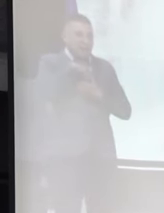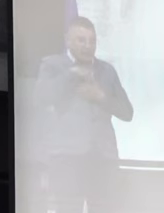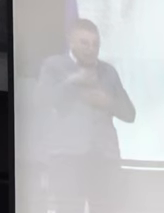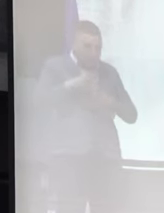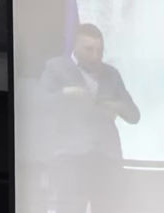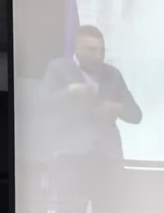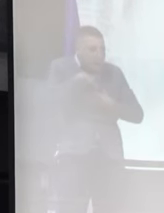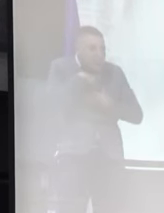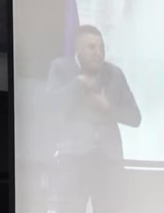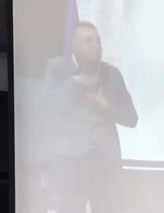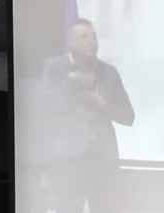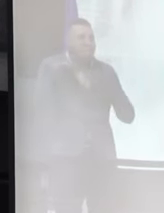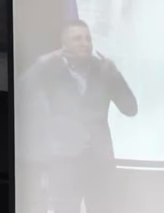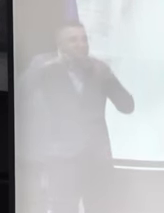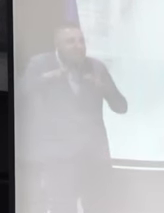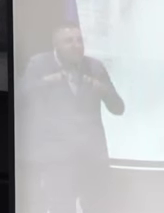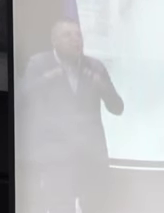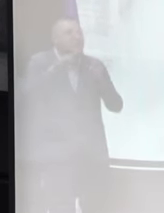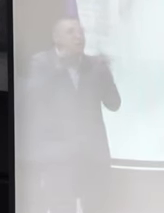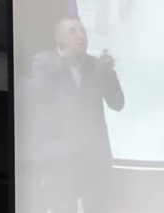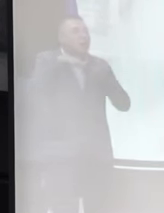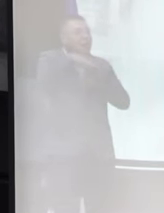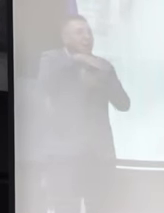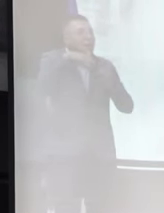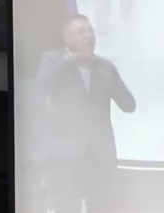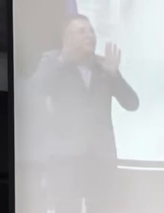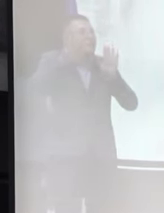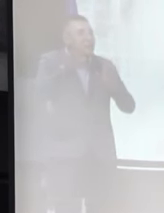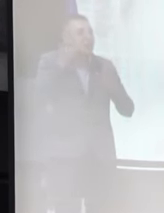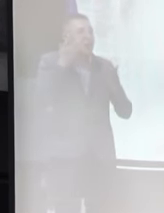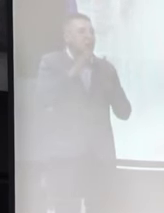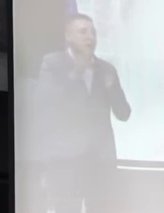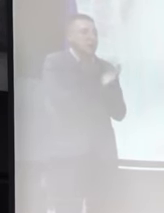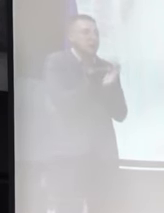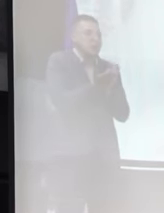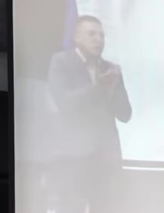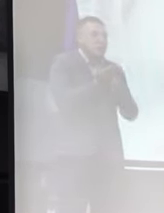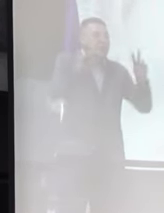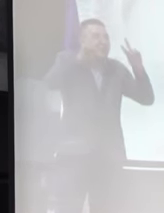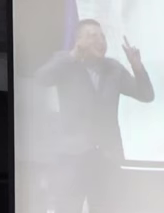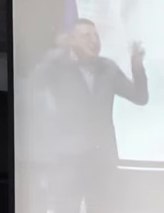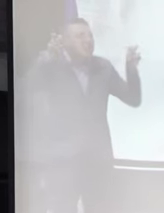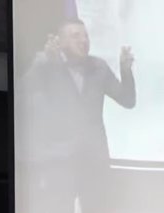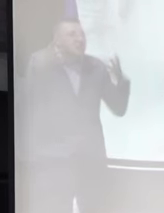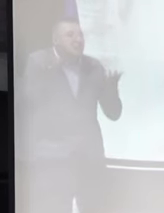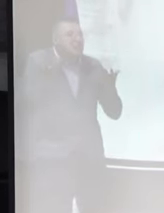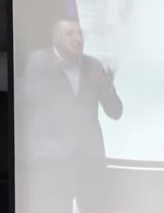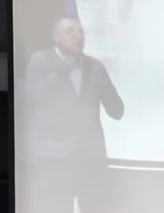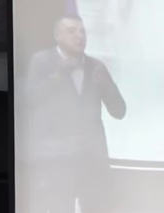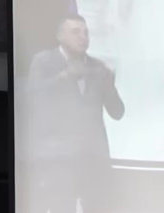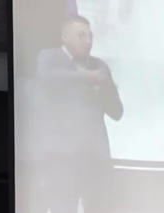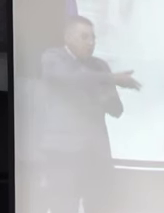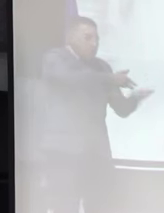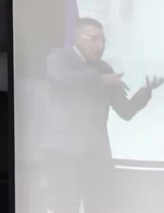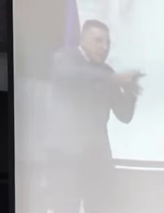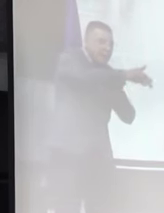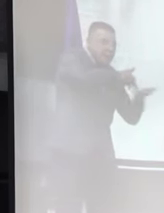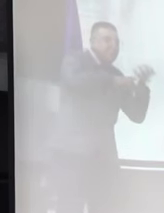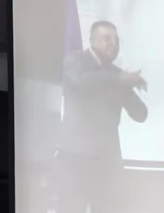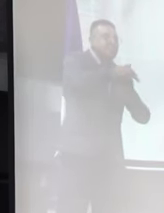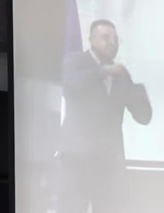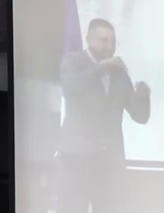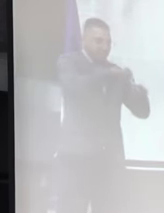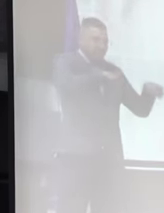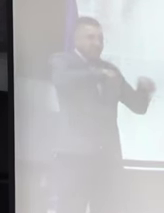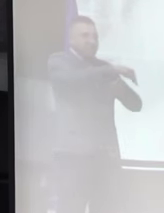apropiación investigativo desde el ámbito escolar, como en los temas de socialización y divulgación de